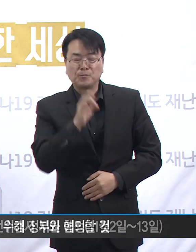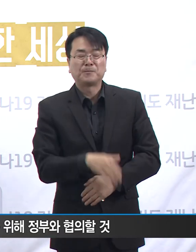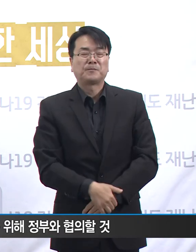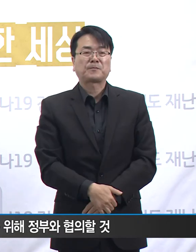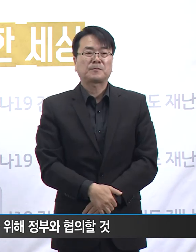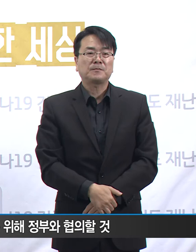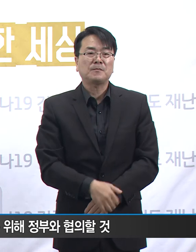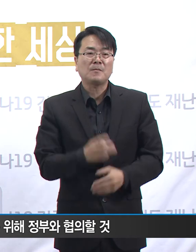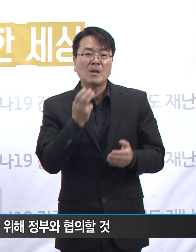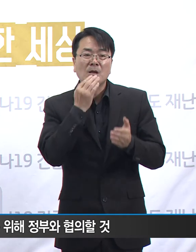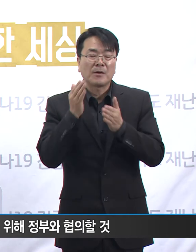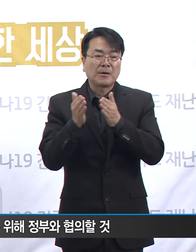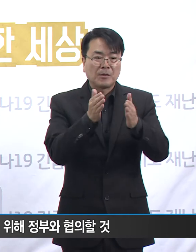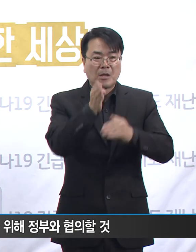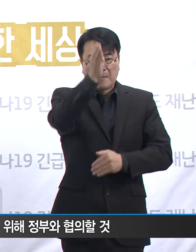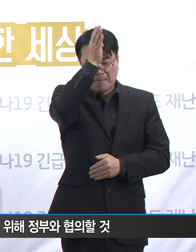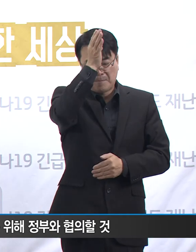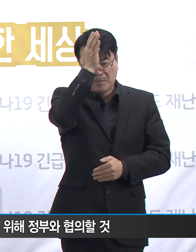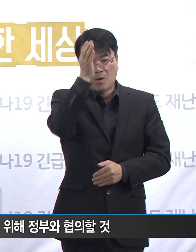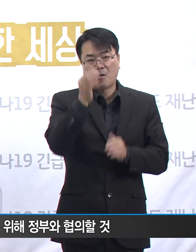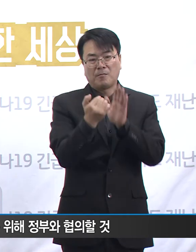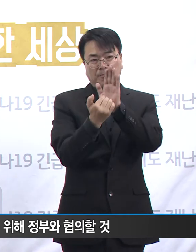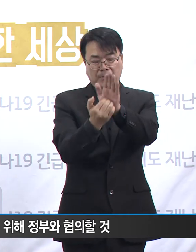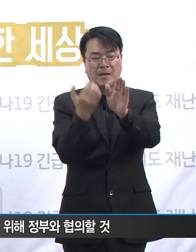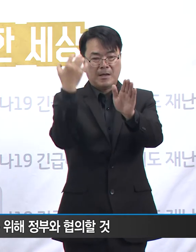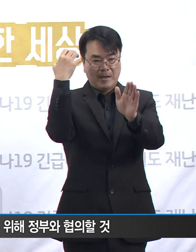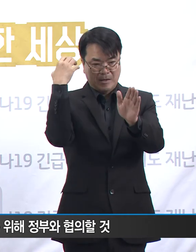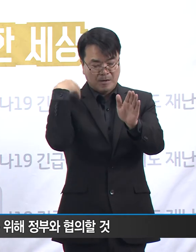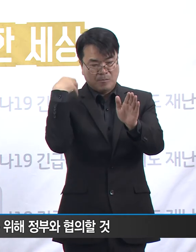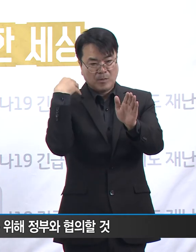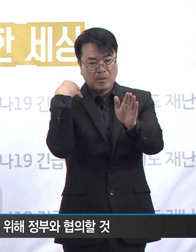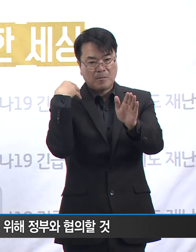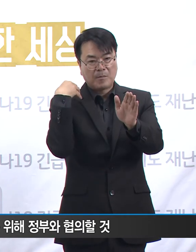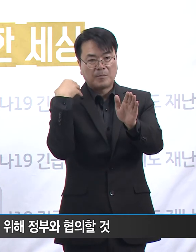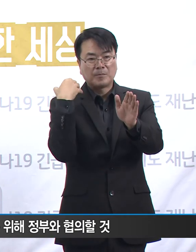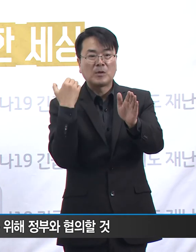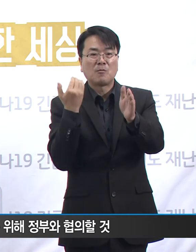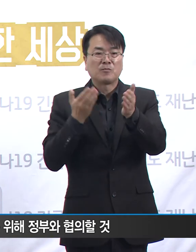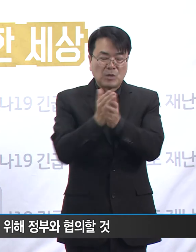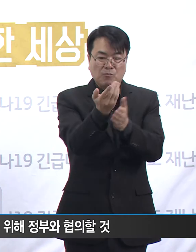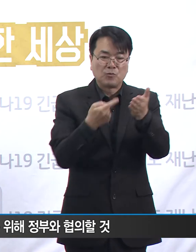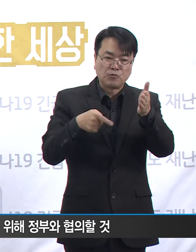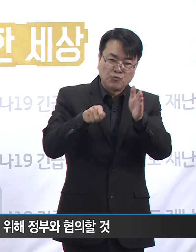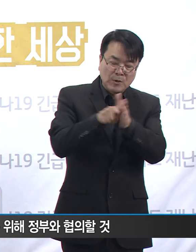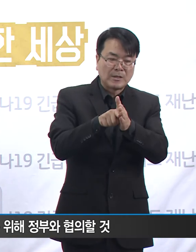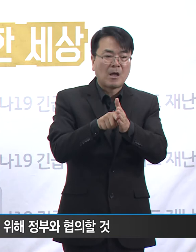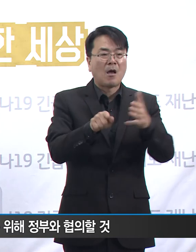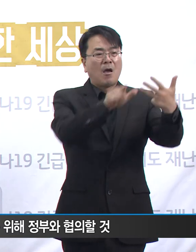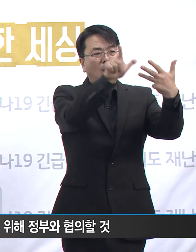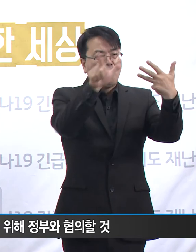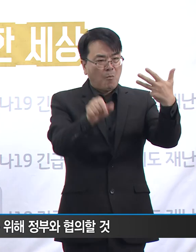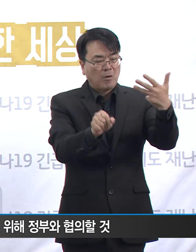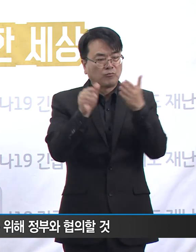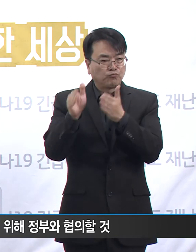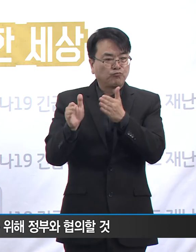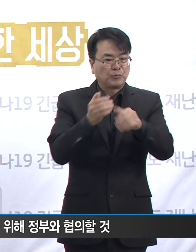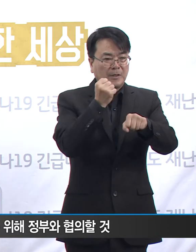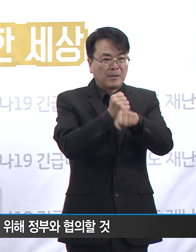감염병 전담병원의 부활을 감소시키기 위해 지난 8월 마련되었던 경기도